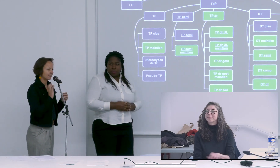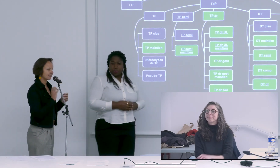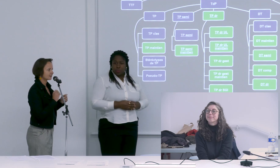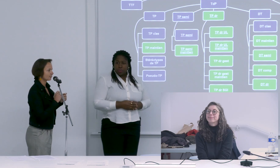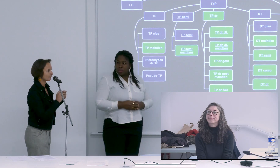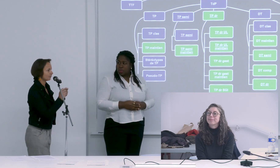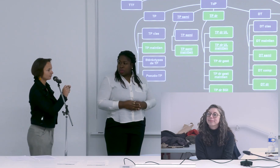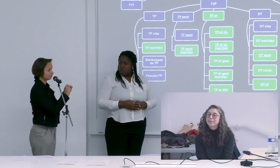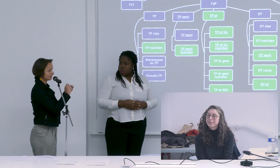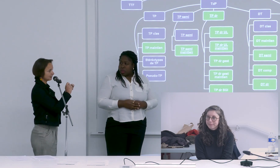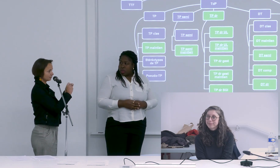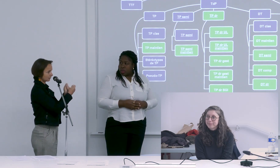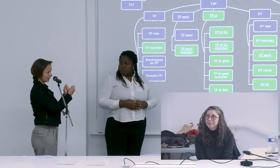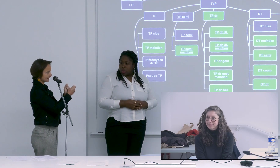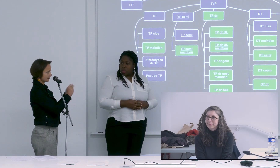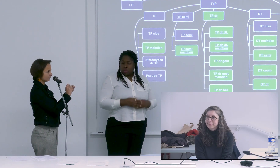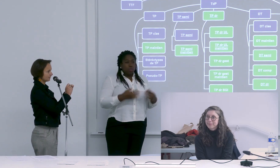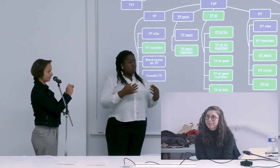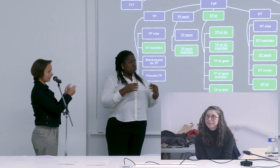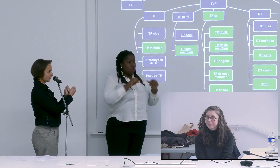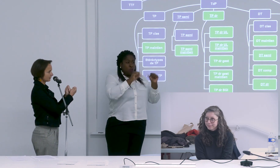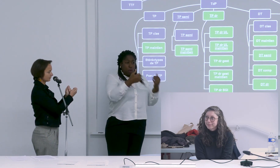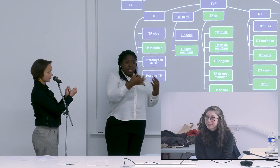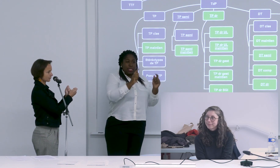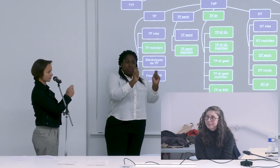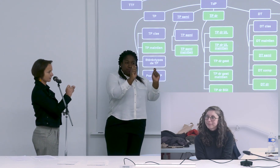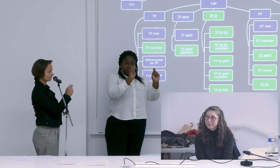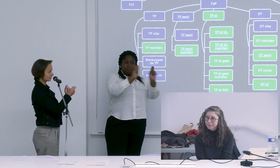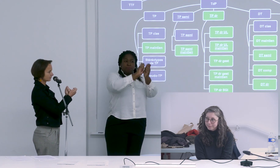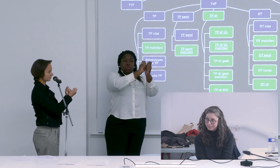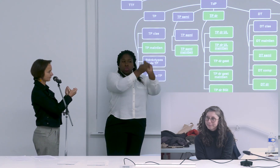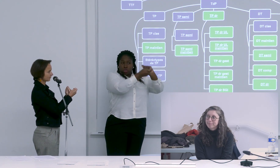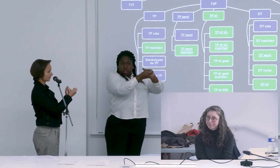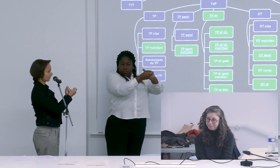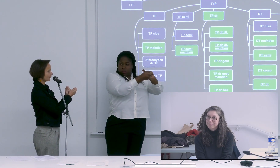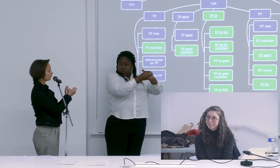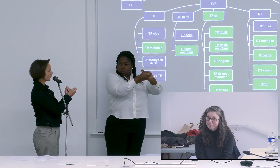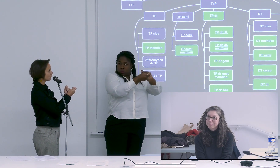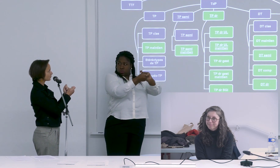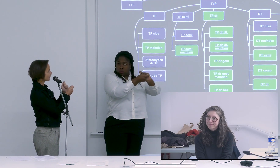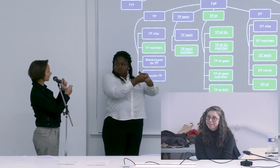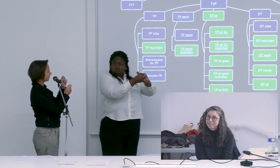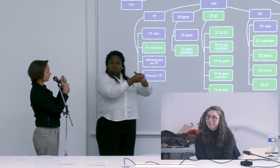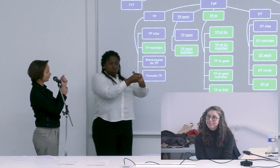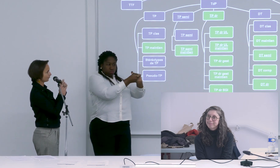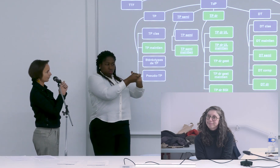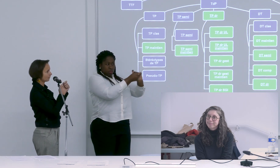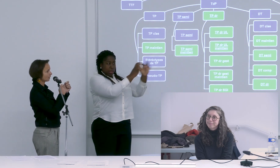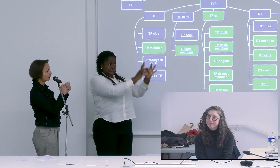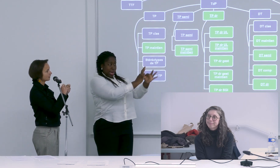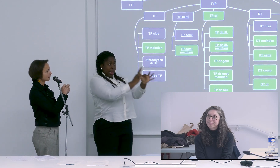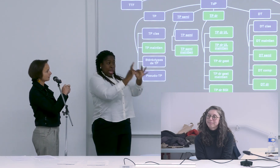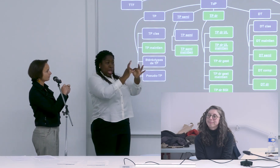par exemple du signe classique de départ changé tu as toute une série de